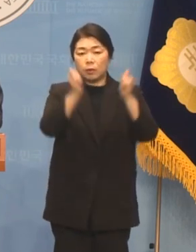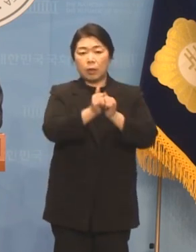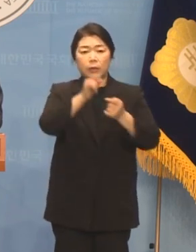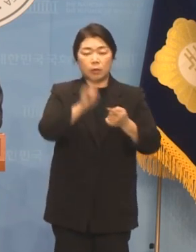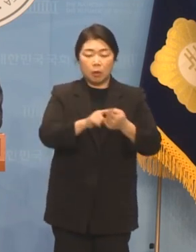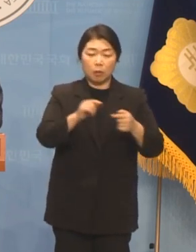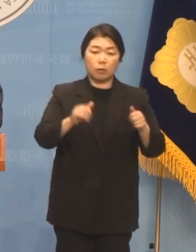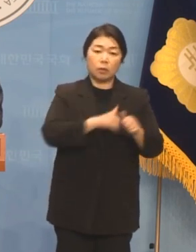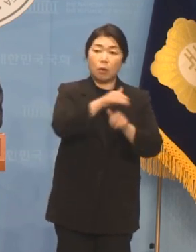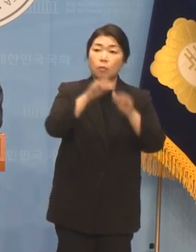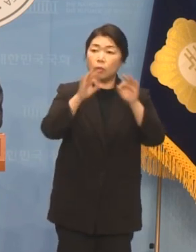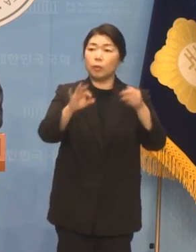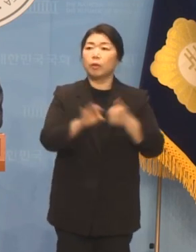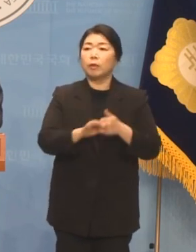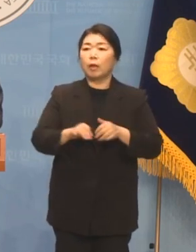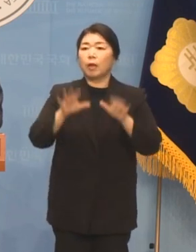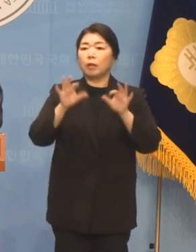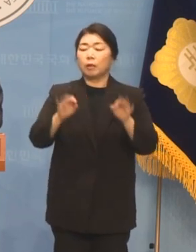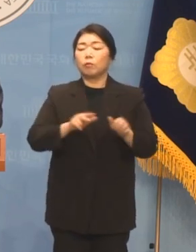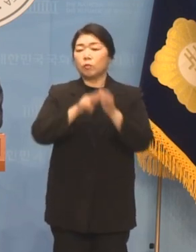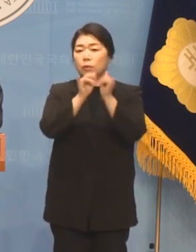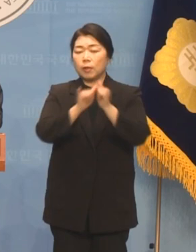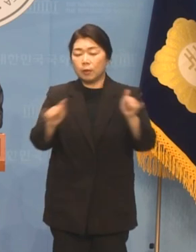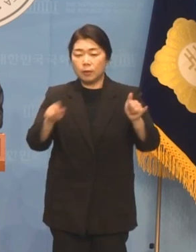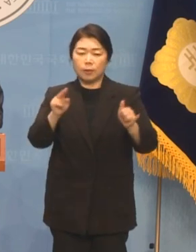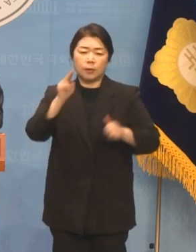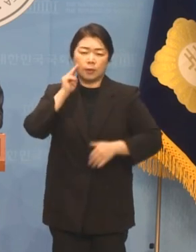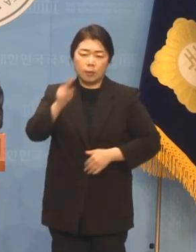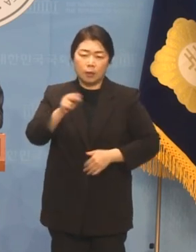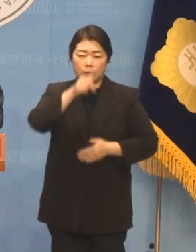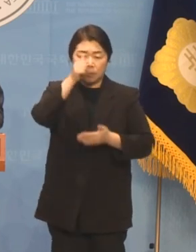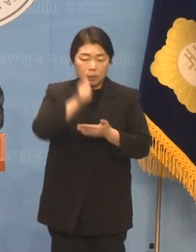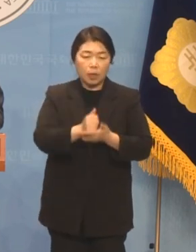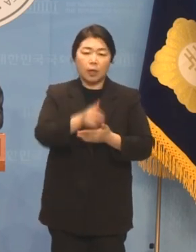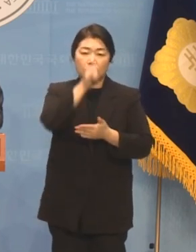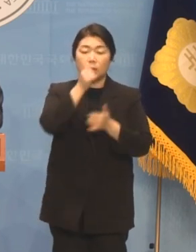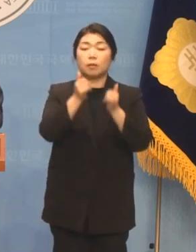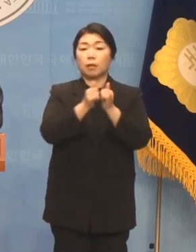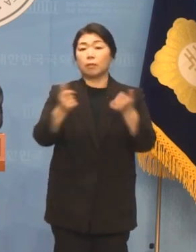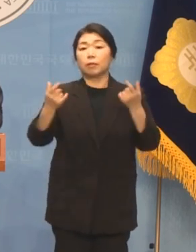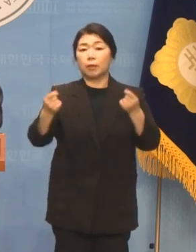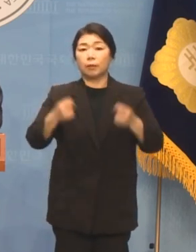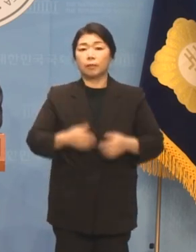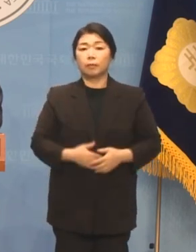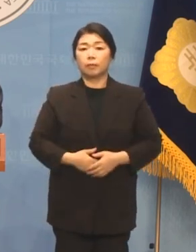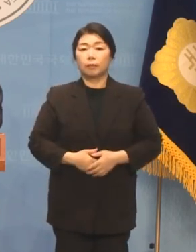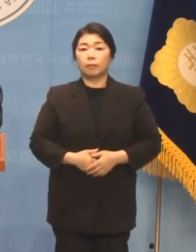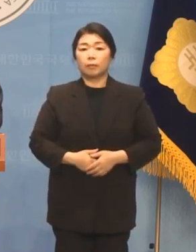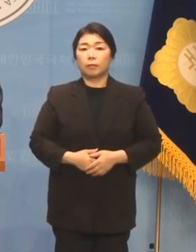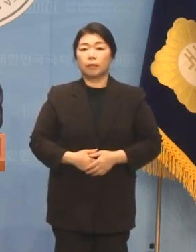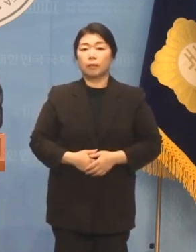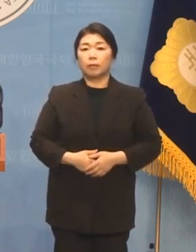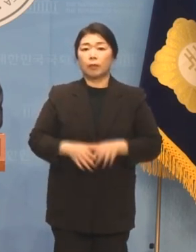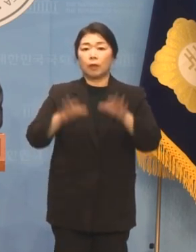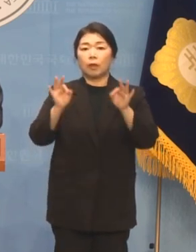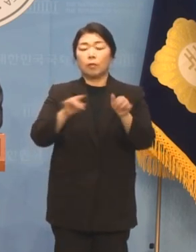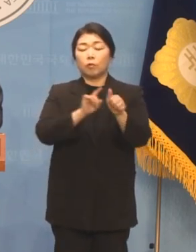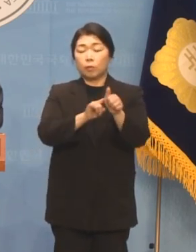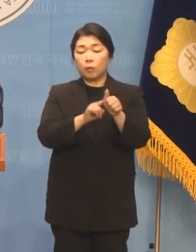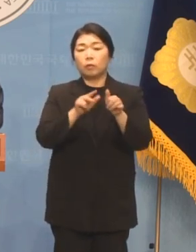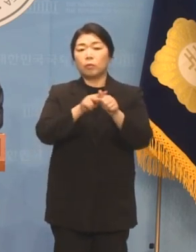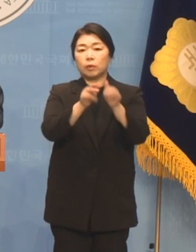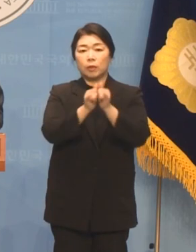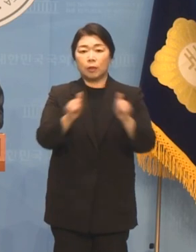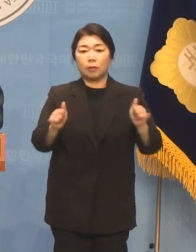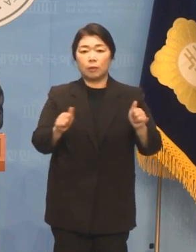감안하면 김원희 예비후보는 심각한 흠결이 있는 예비후보입니다 김원희 예비후보의